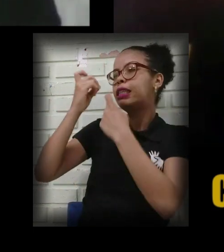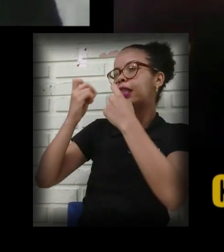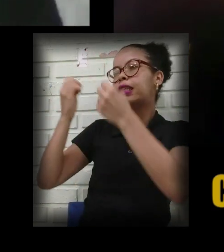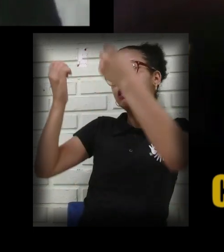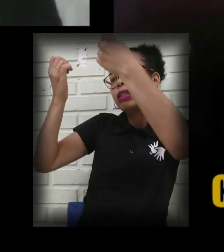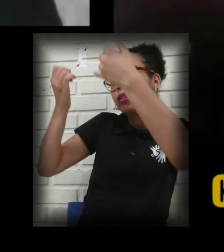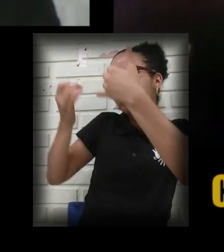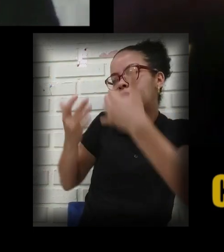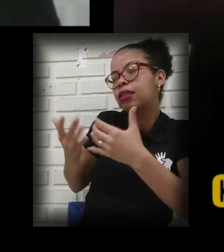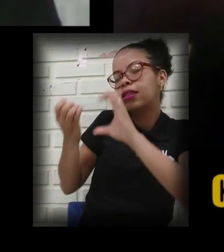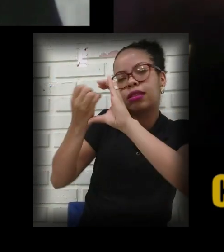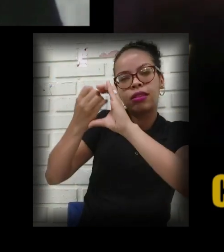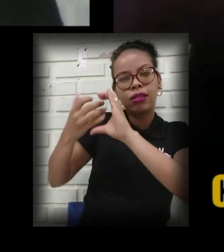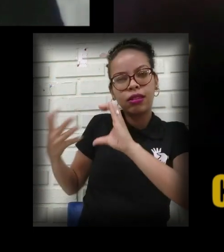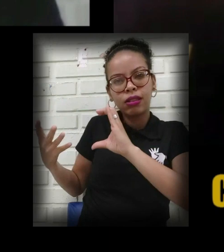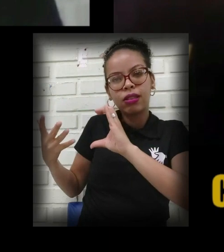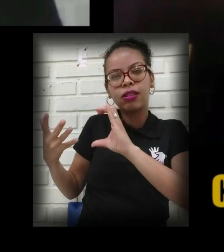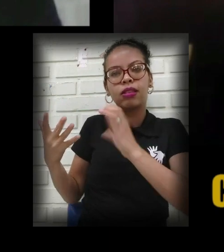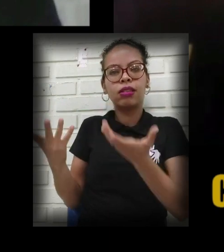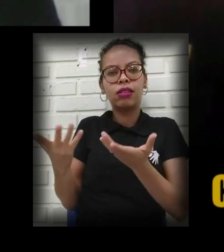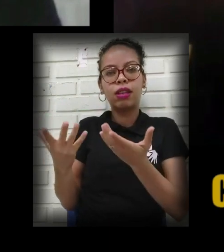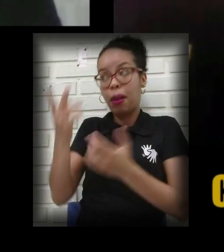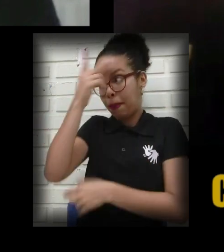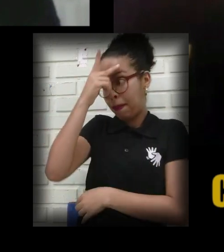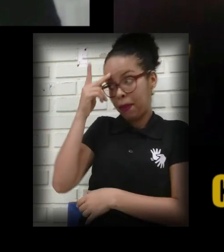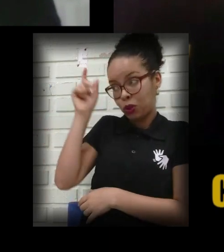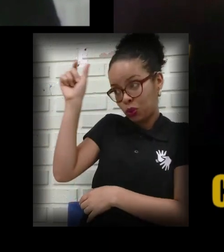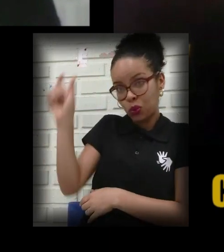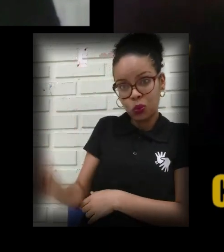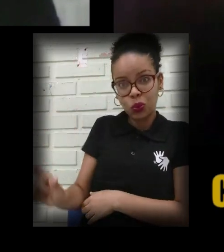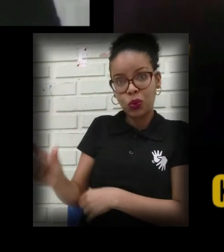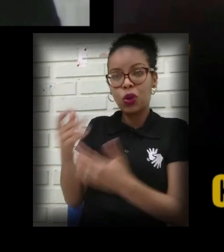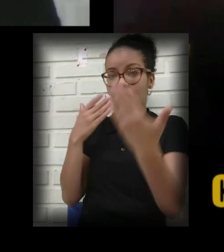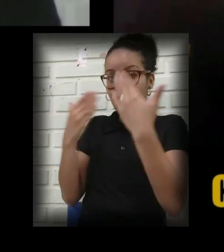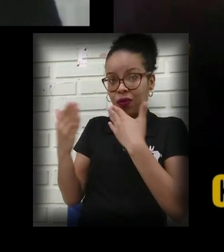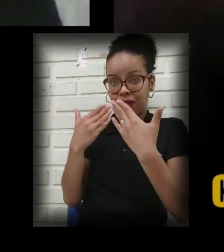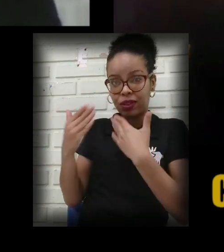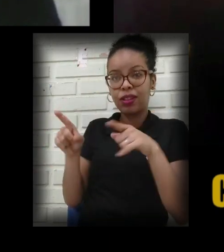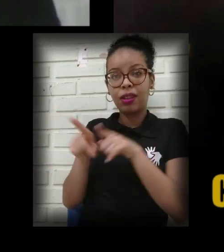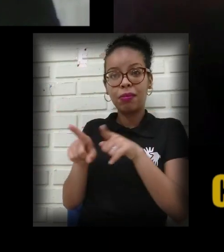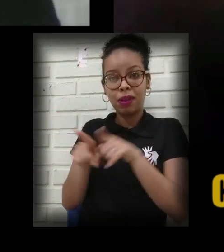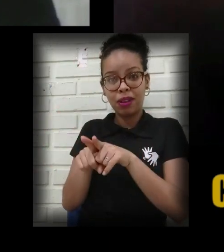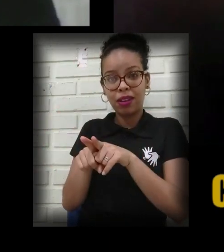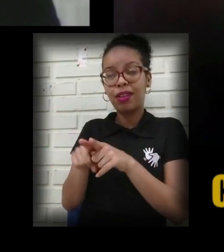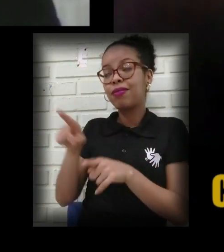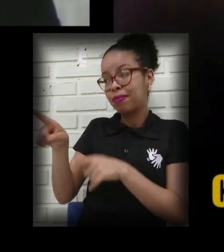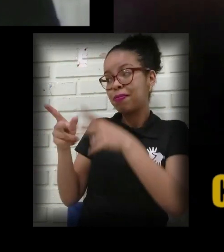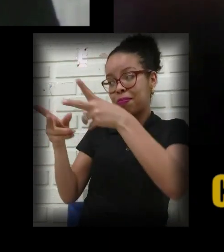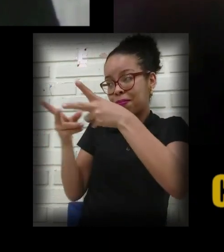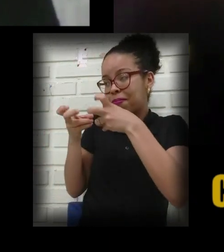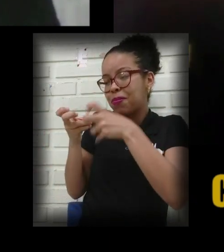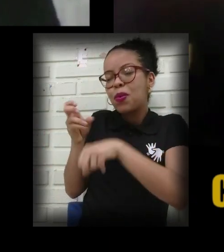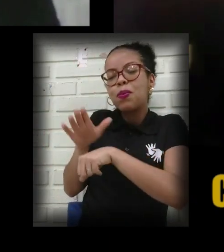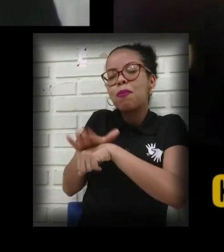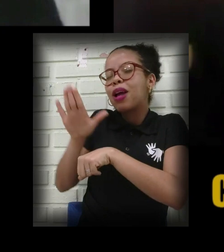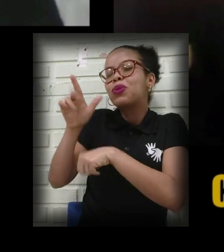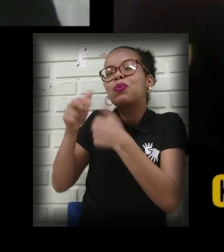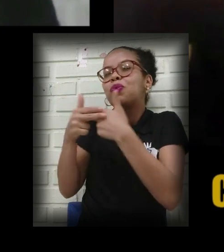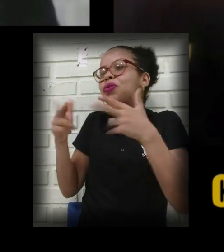busca entender uma característica do indivíduo, da pessoa que está conversando, você percebe que tem uma coisa a mais, né? É